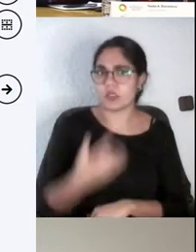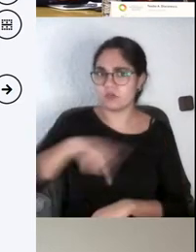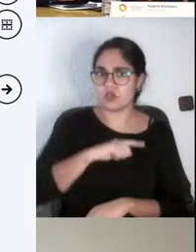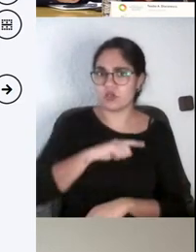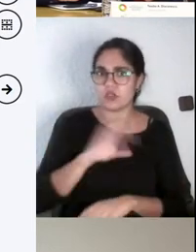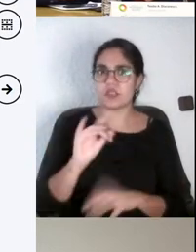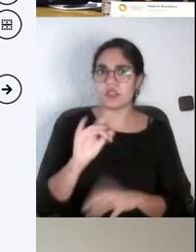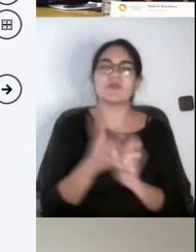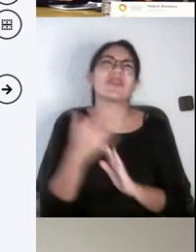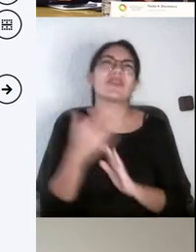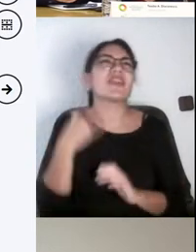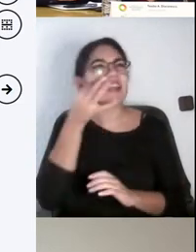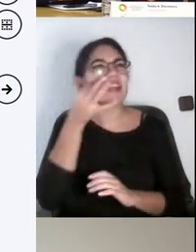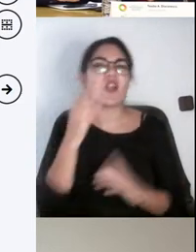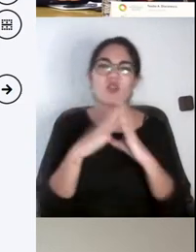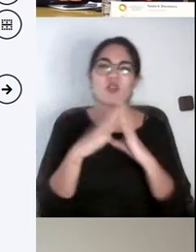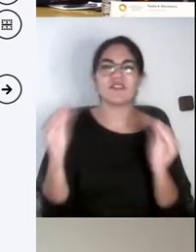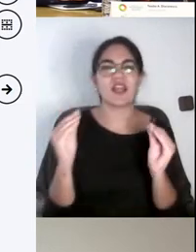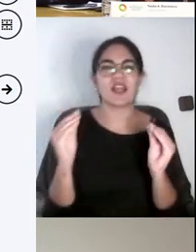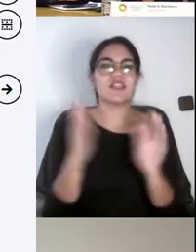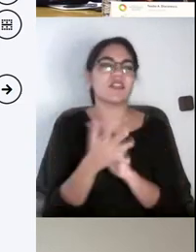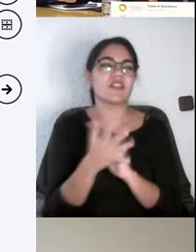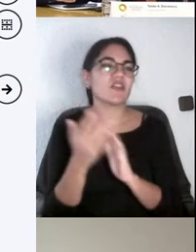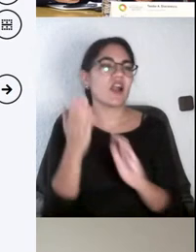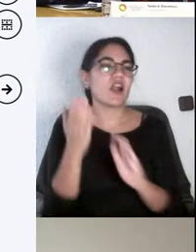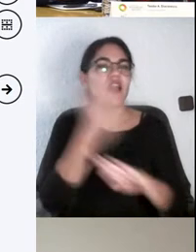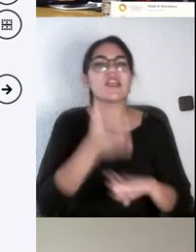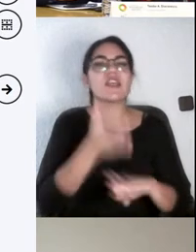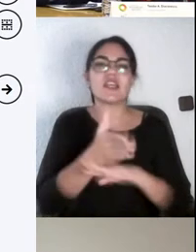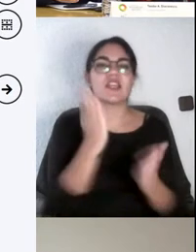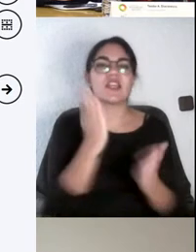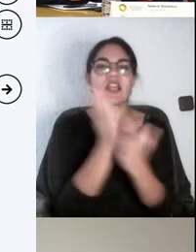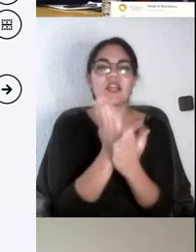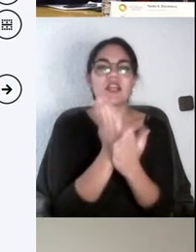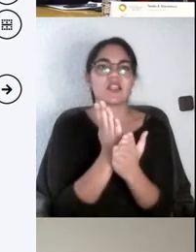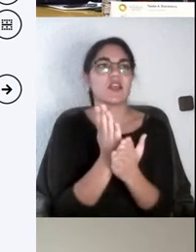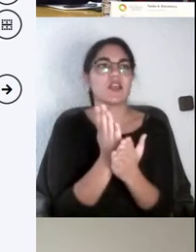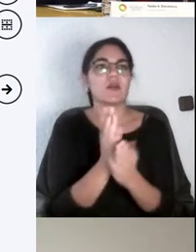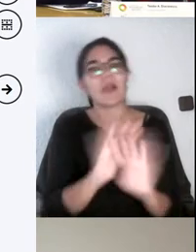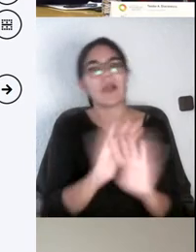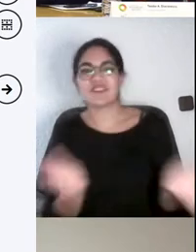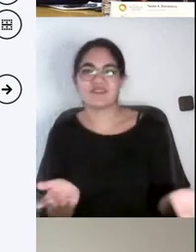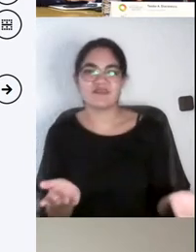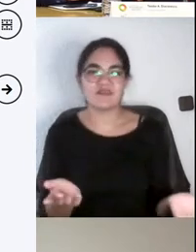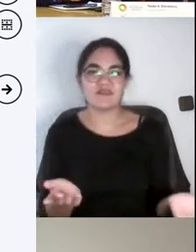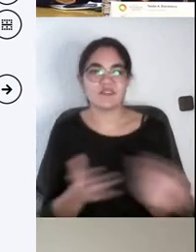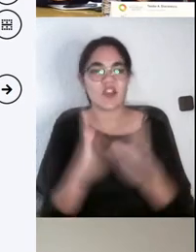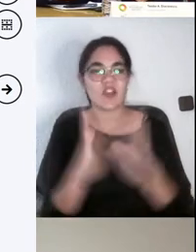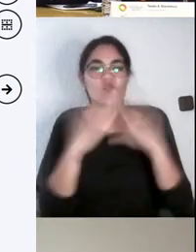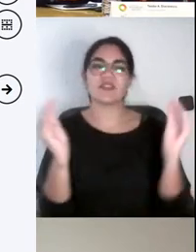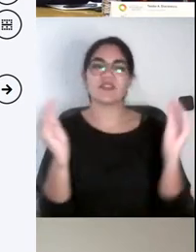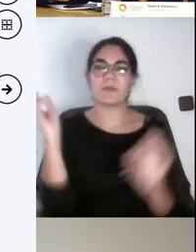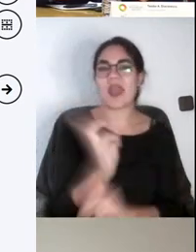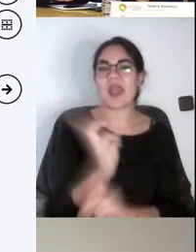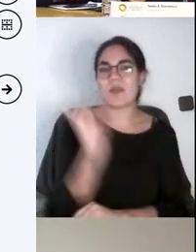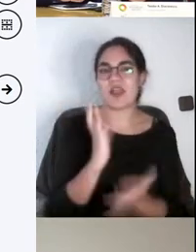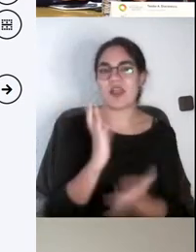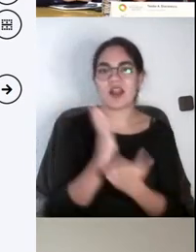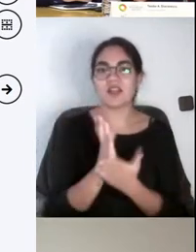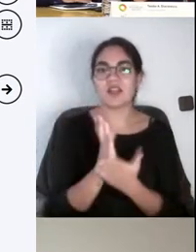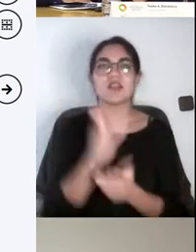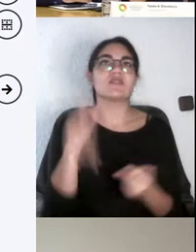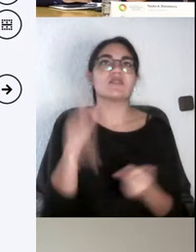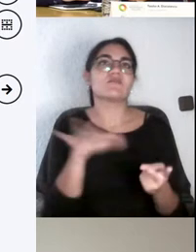a clase o solamente presentarte al examen y hacer ese proyecto.